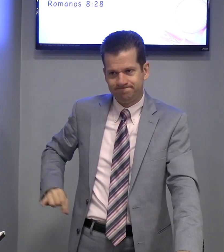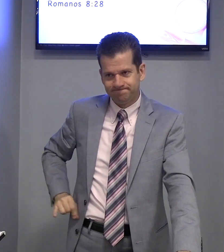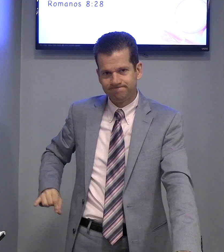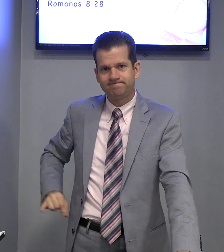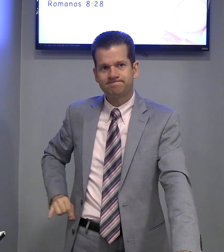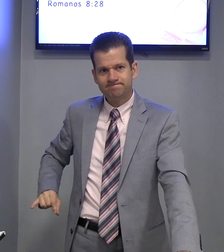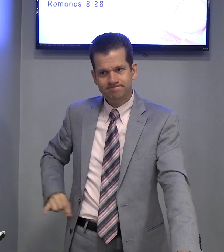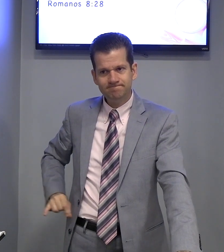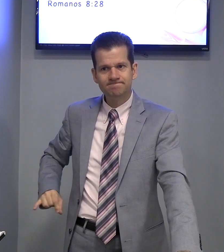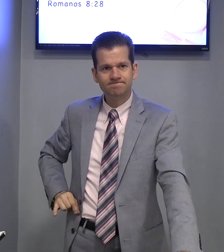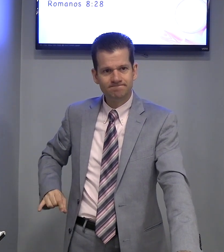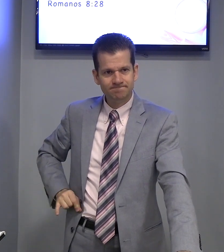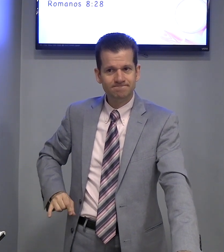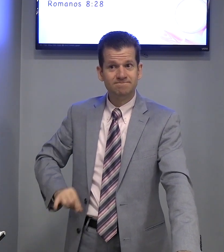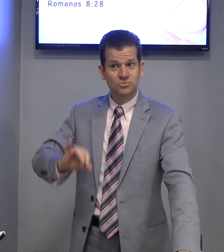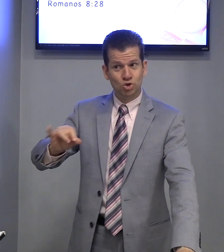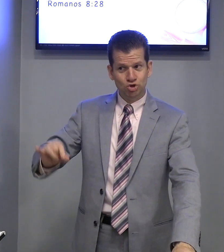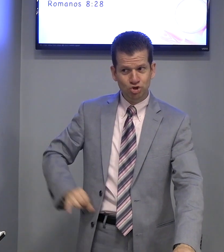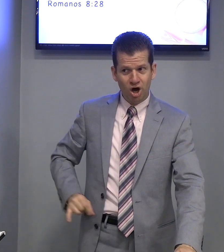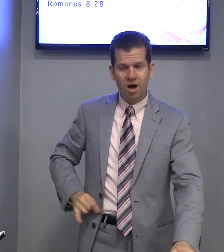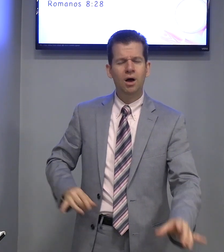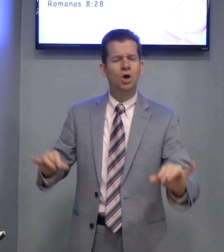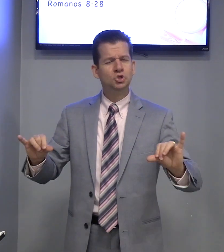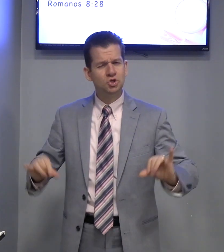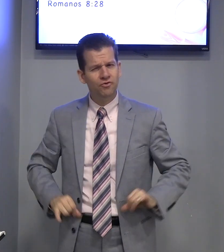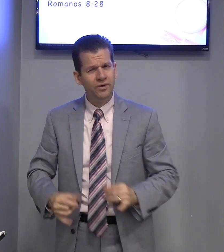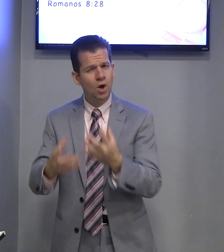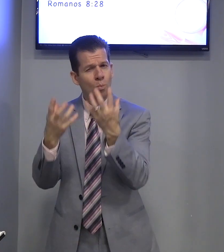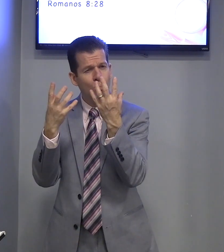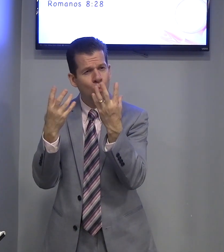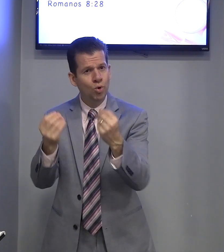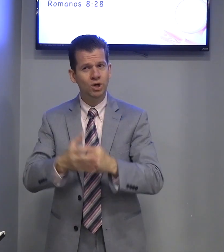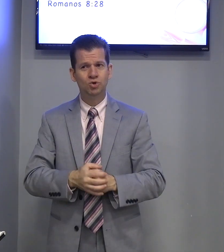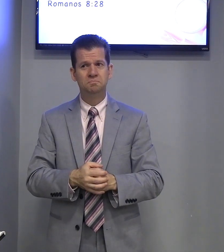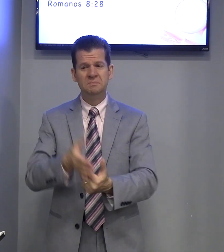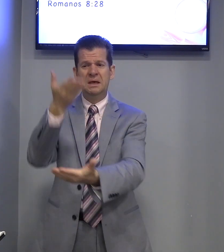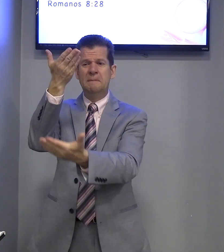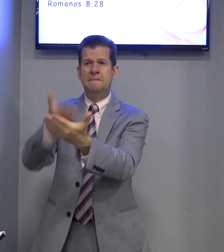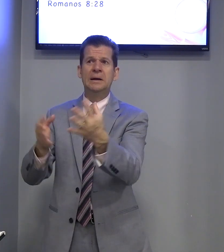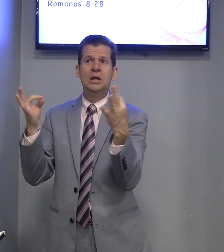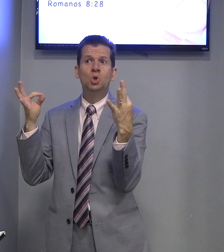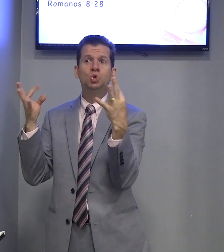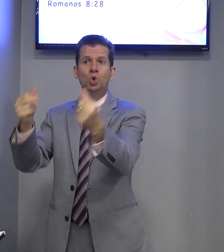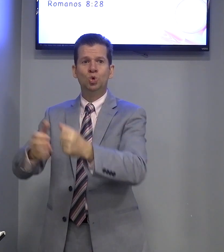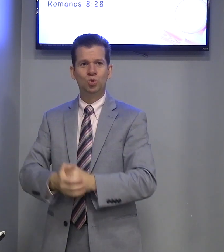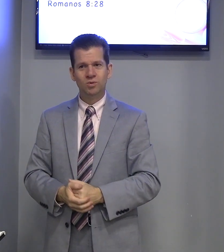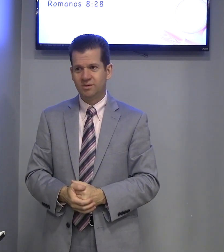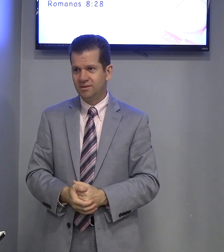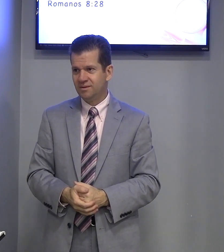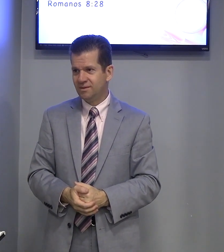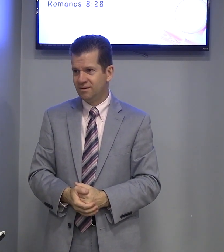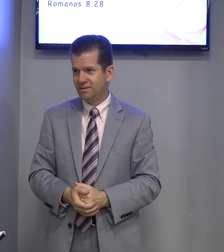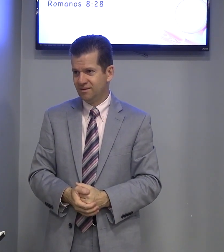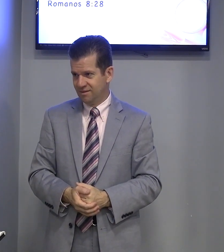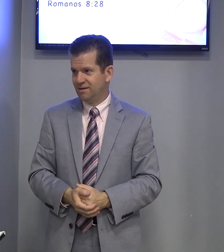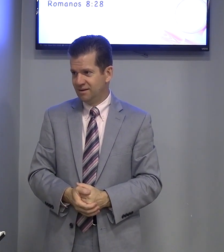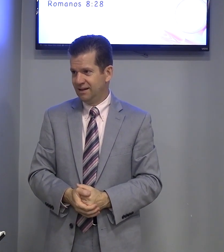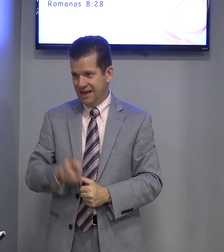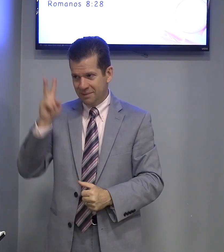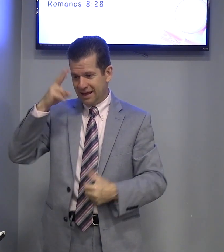sofreu muito, perdeu tudo. Lembra?